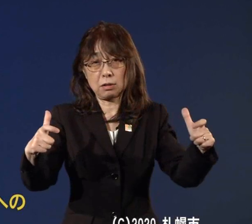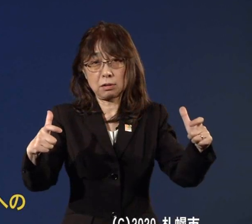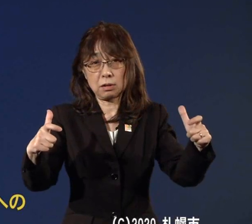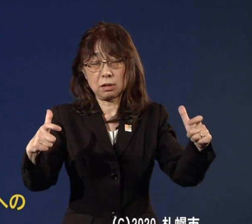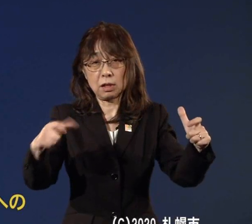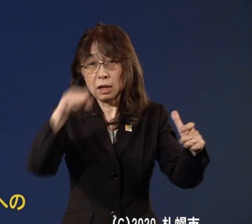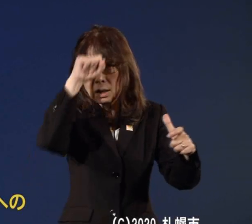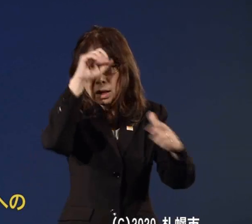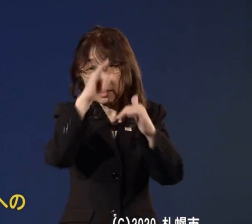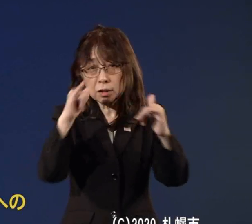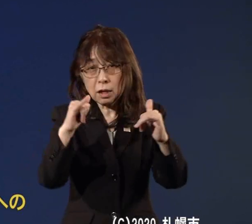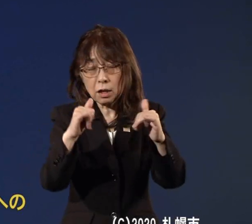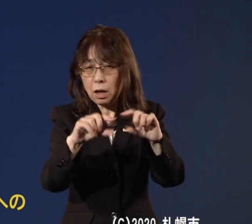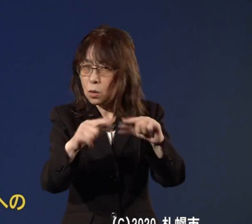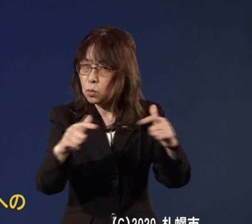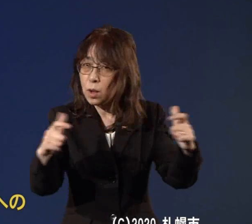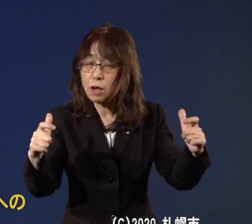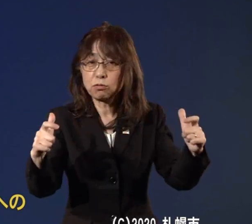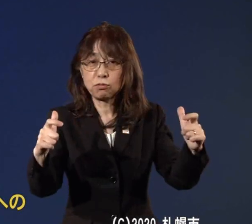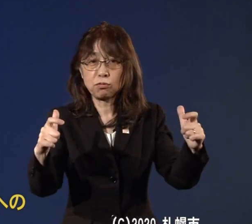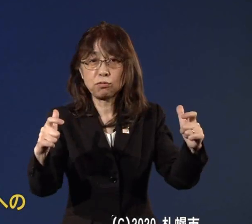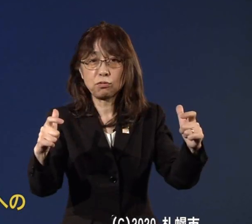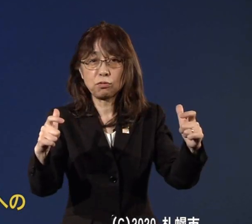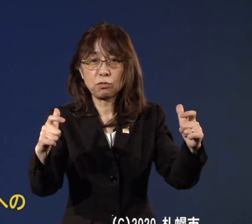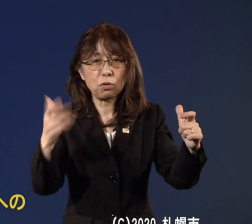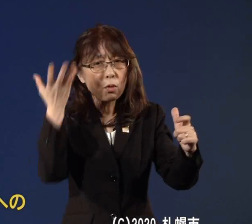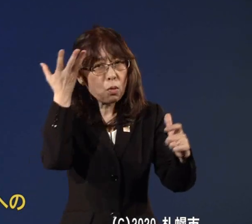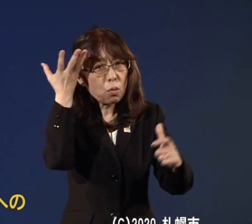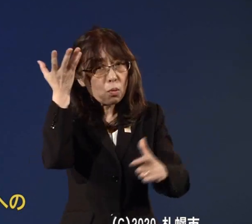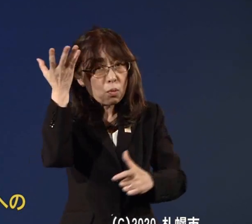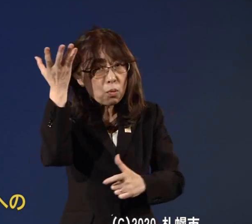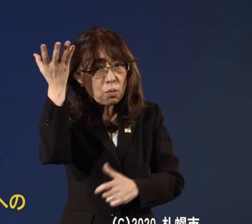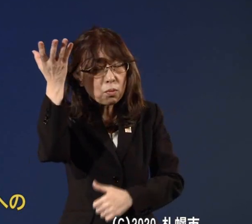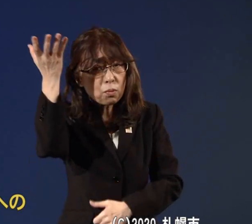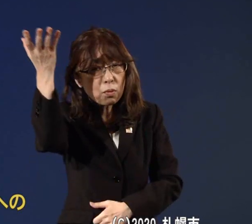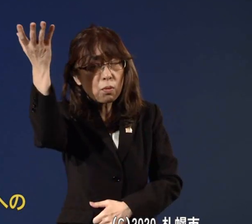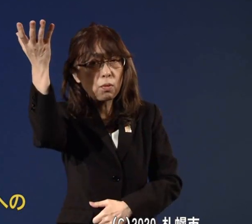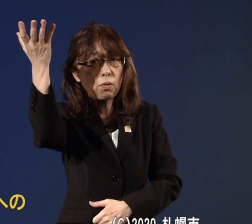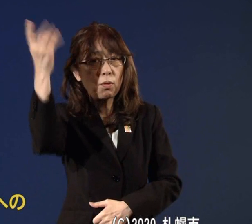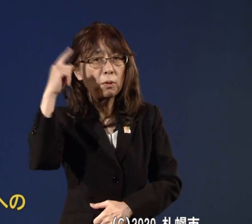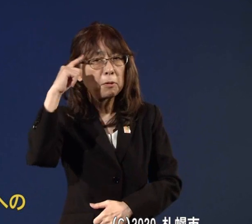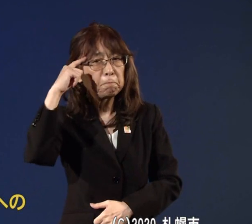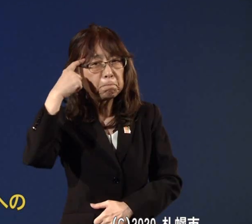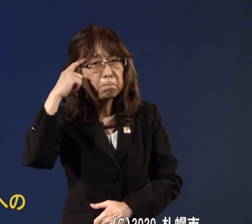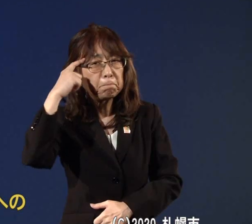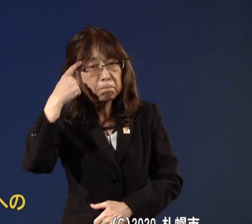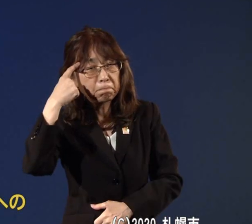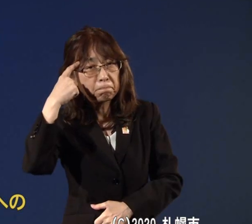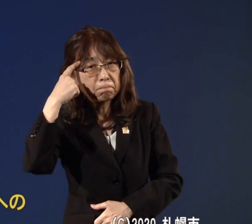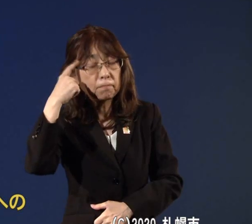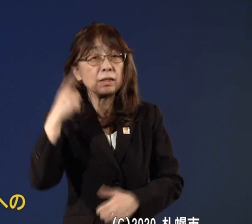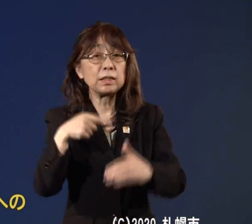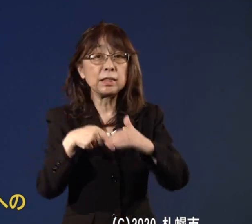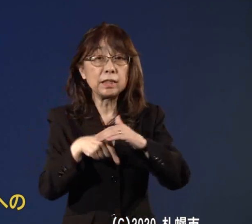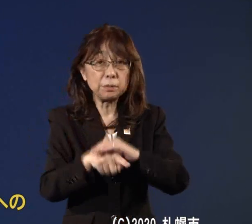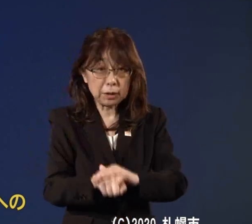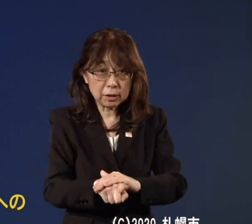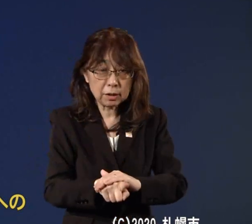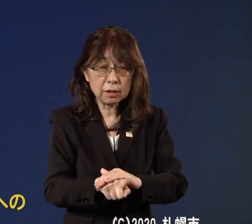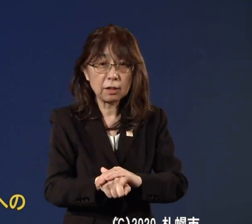ということが想定をしていかなければいけない状況になりますそういう意味では感染経路